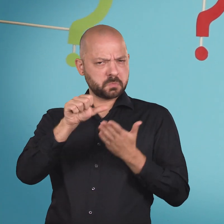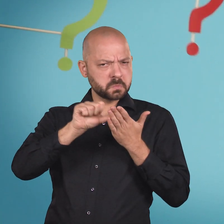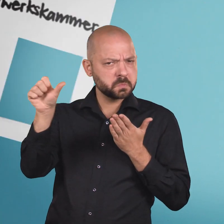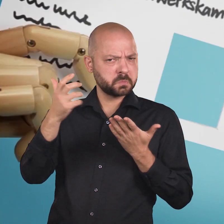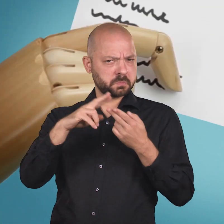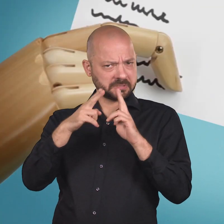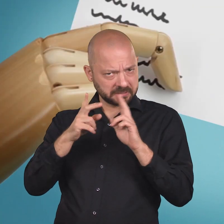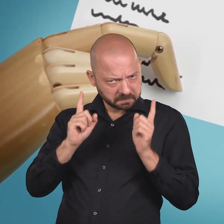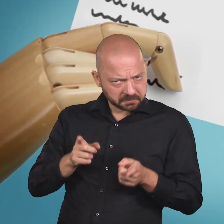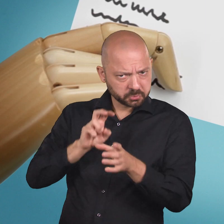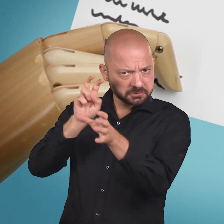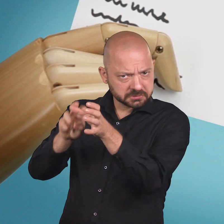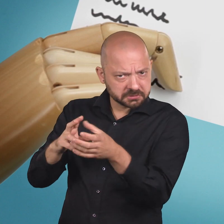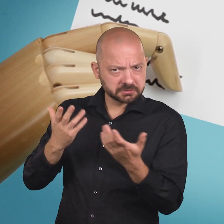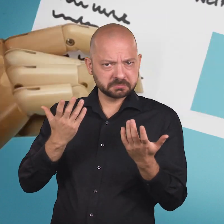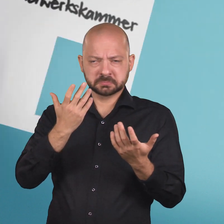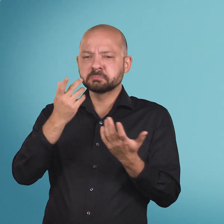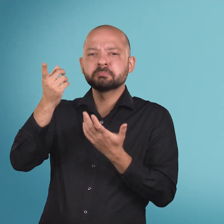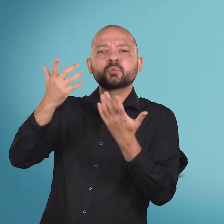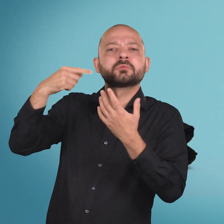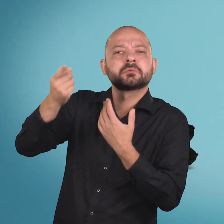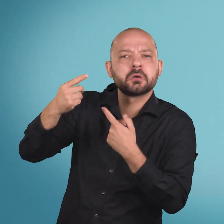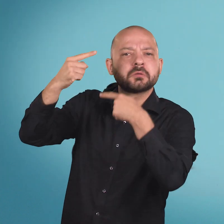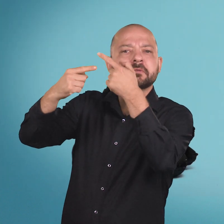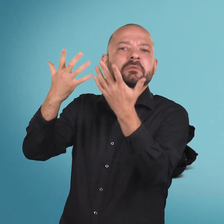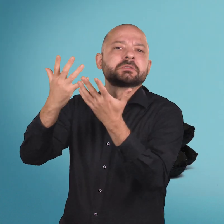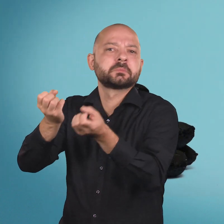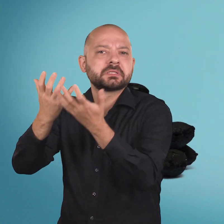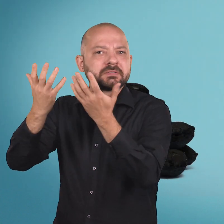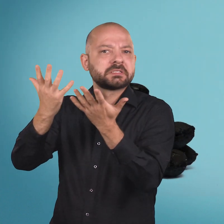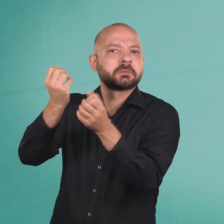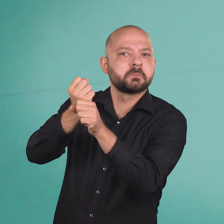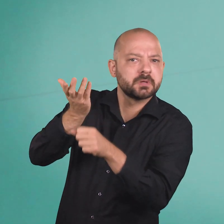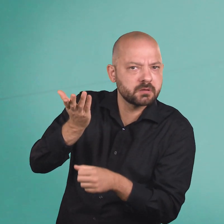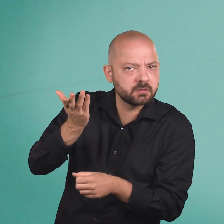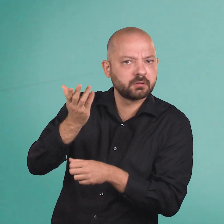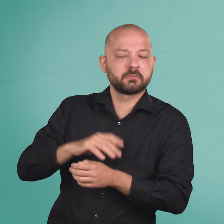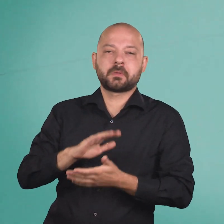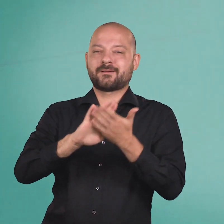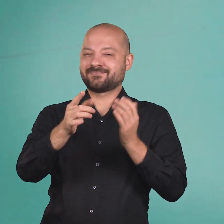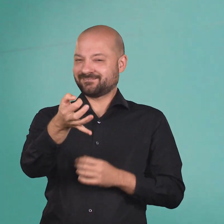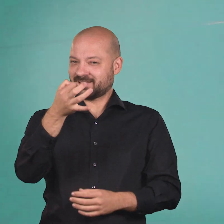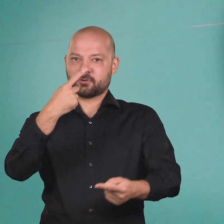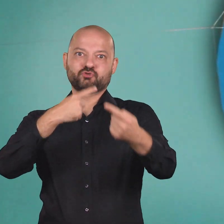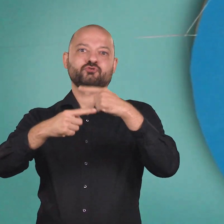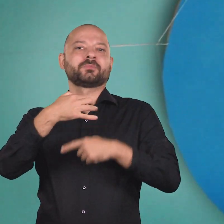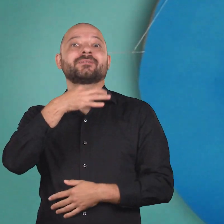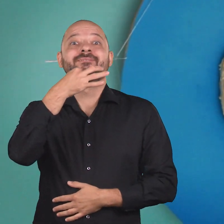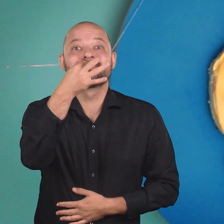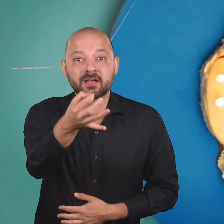Warum muss ich da Mitglied sein und was passiert überhaupt mit der Kohle? Lassen Sie uns diese Frage mit einer Gegenfrage beantworten.